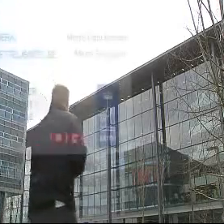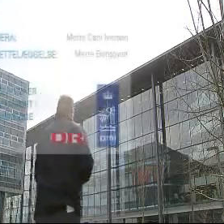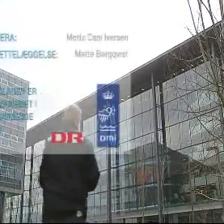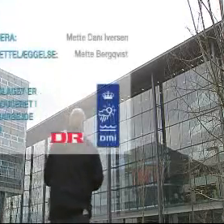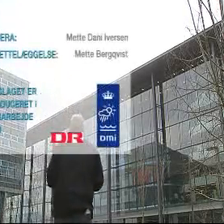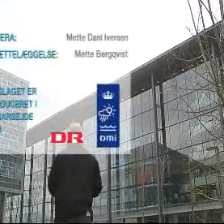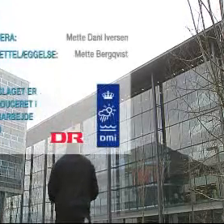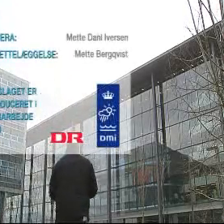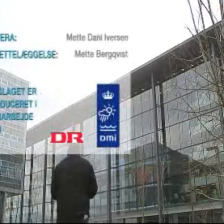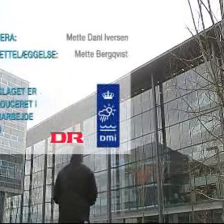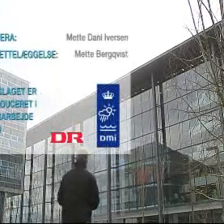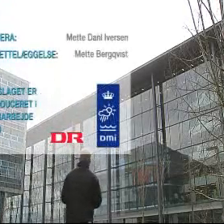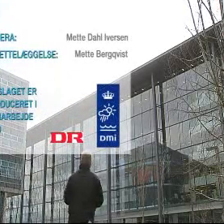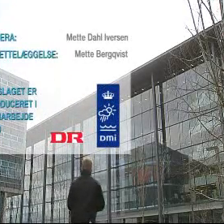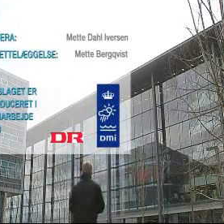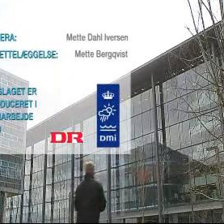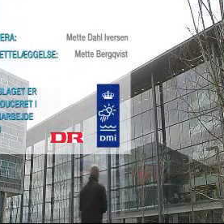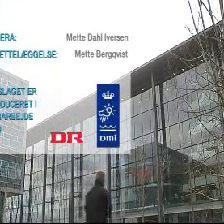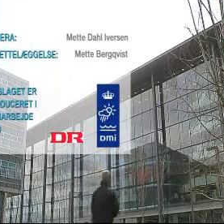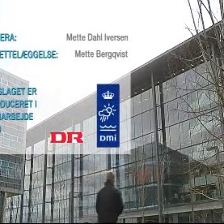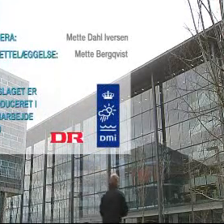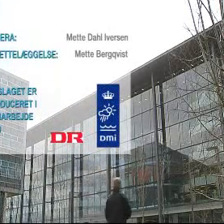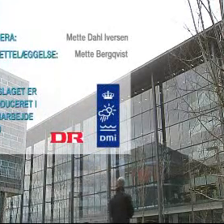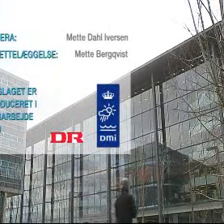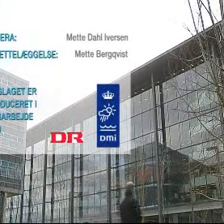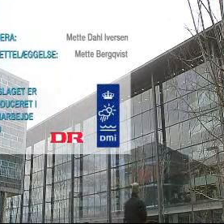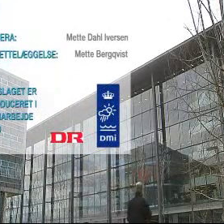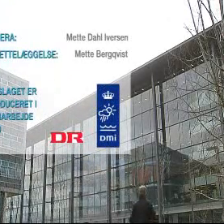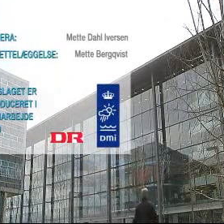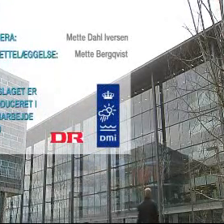du så